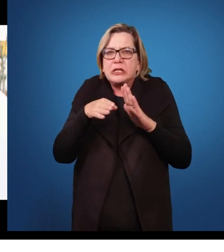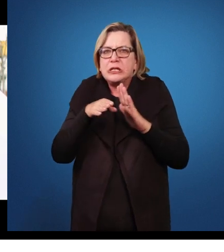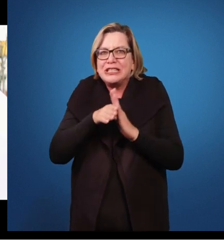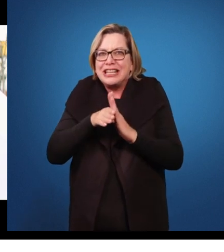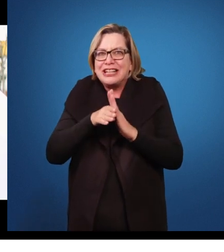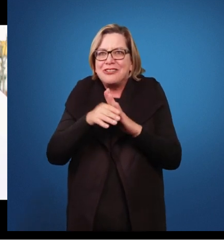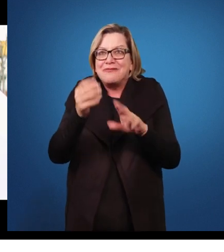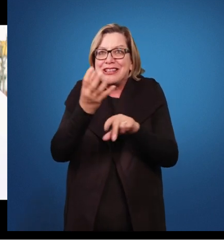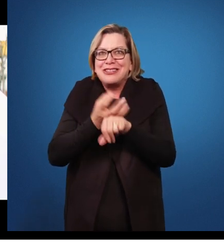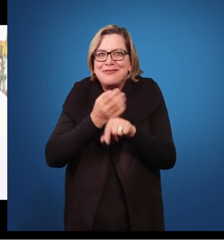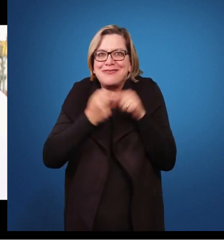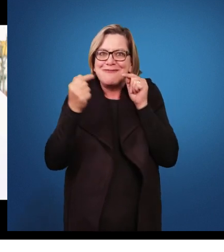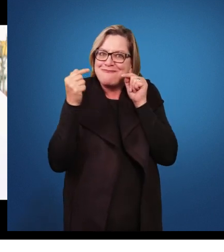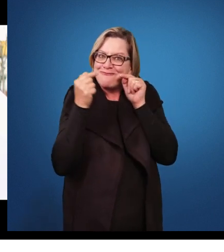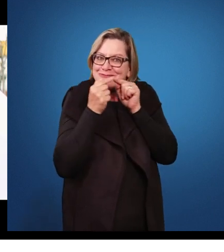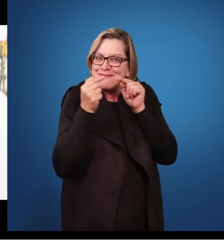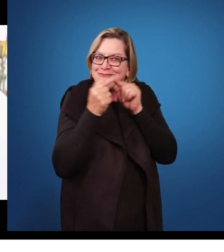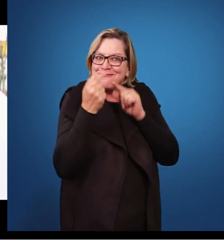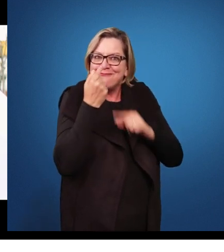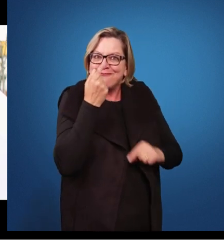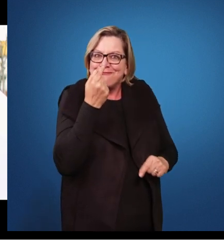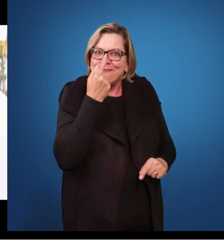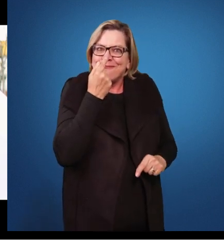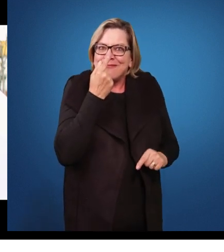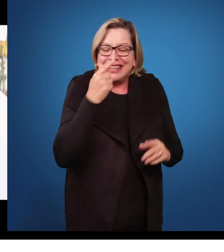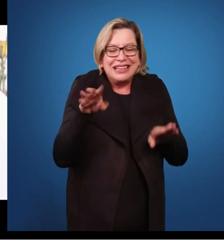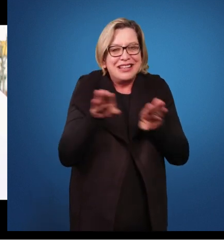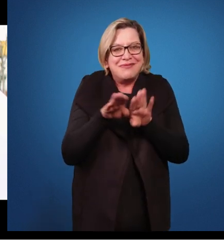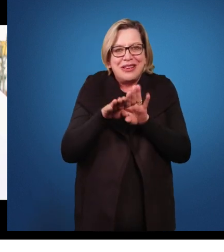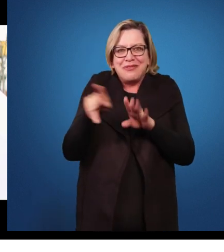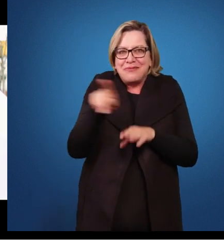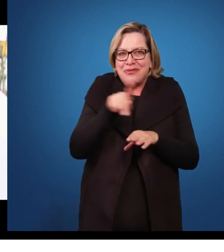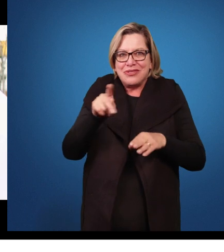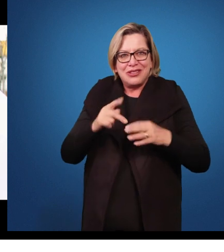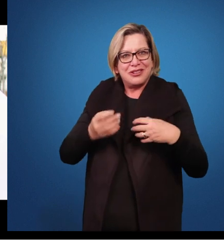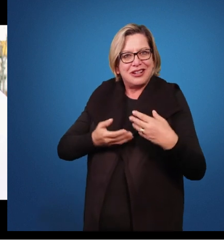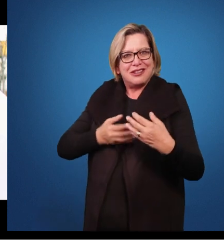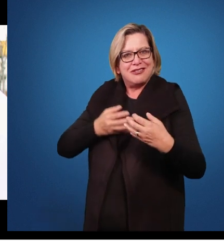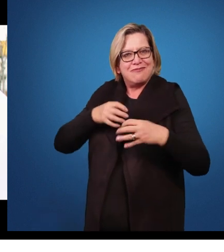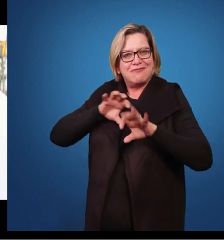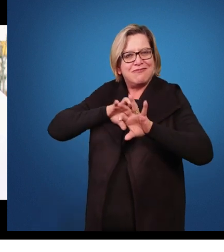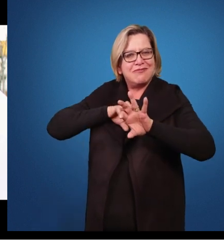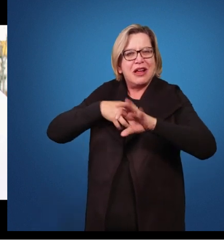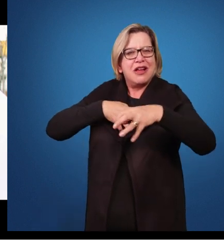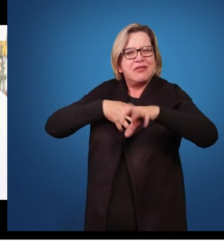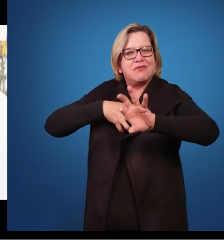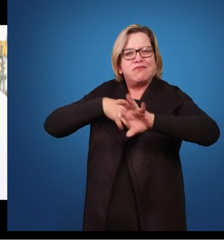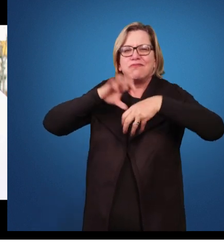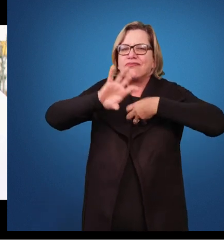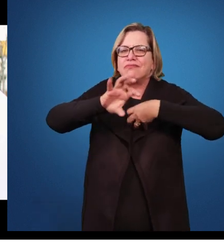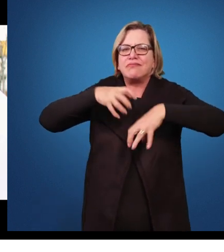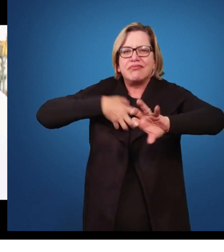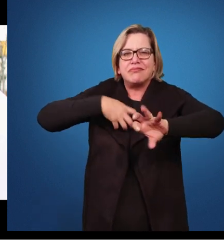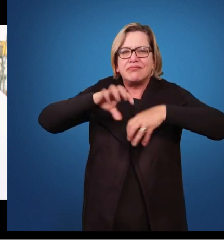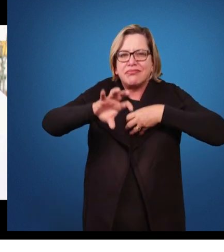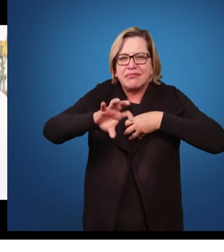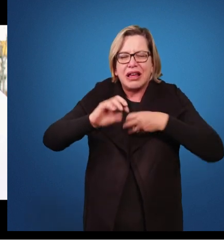disciplina, ou pode ser até algum professor que eles tenham ou consigam estabelecer uma transferência positiva, que a gente fala dentro da psicologia, eles acabam se